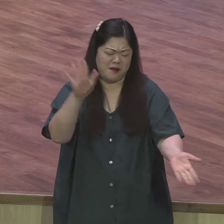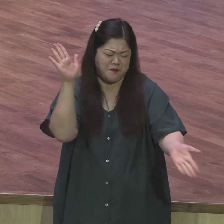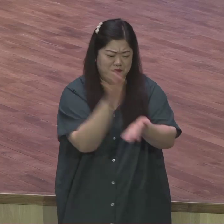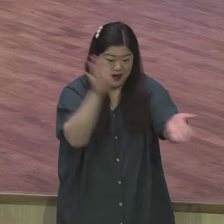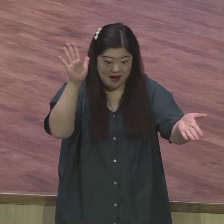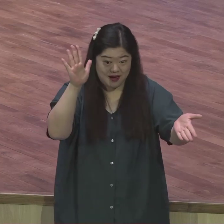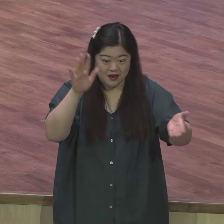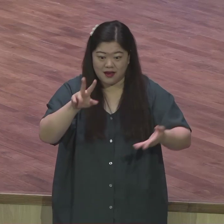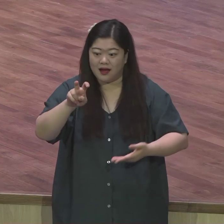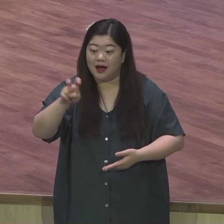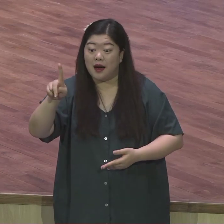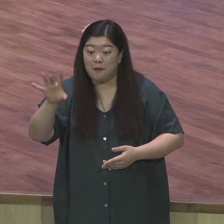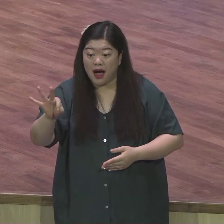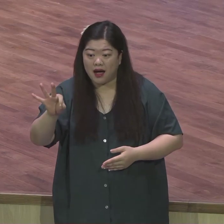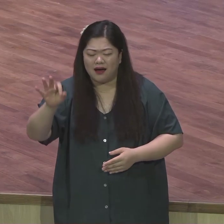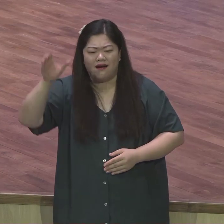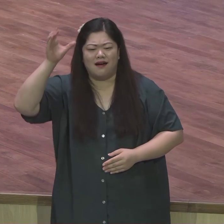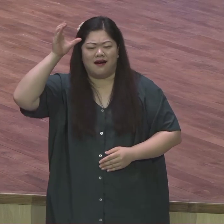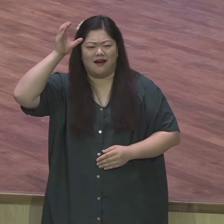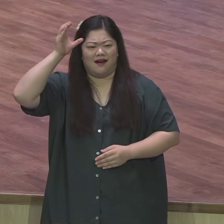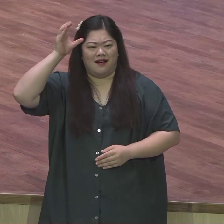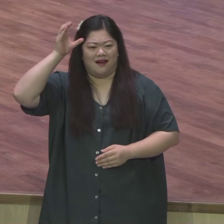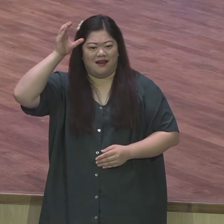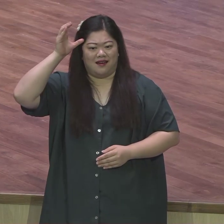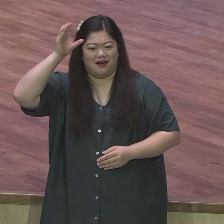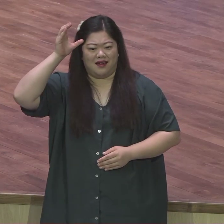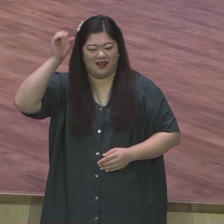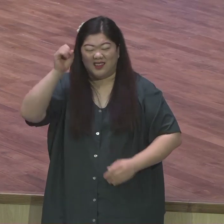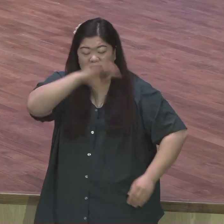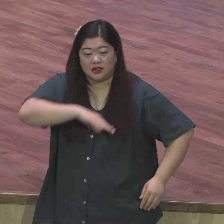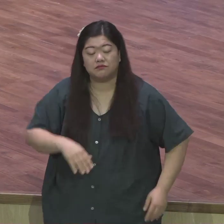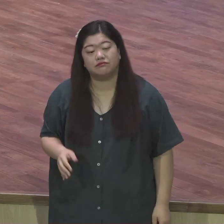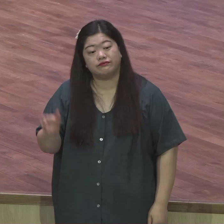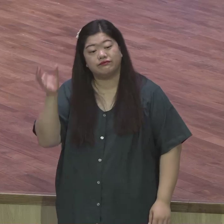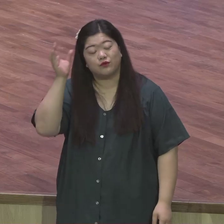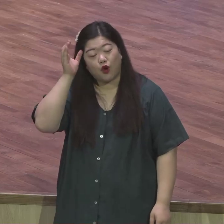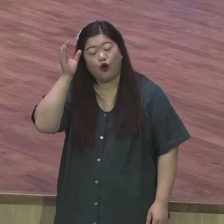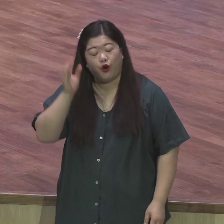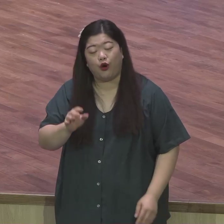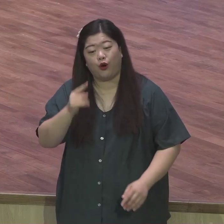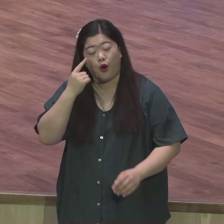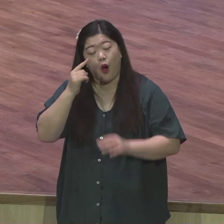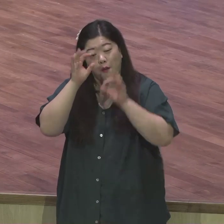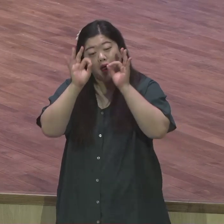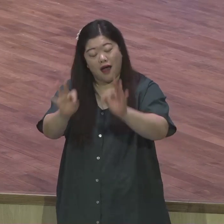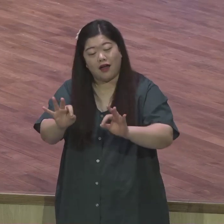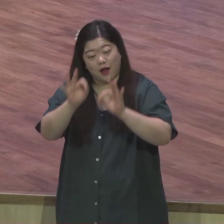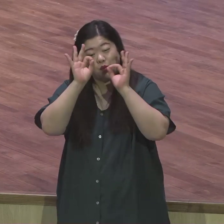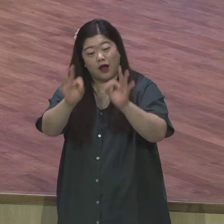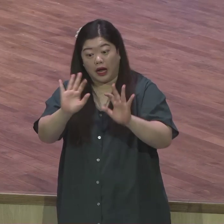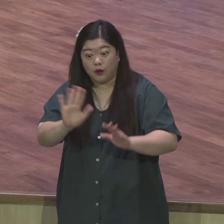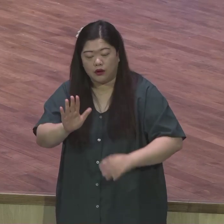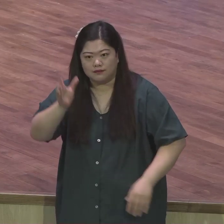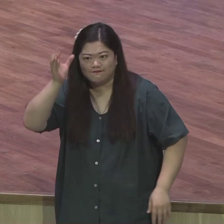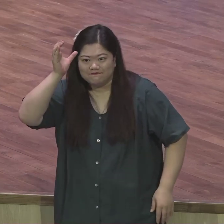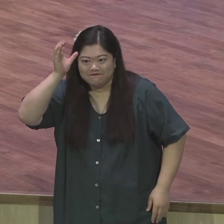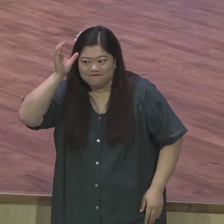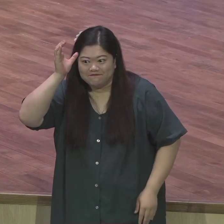열렬하게 바라는 것에 머무르는 것이 아니라 이 내용은요 행동으로 실천한다 행동으로